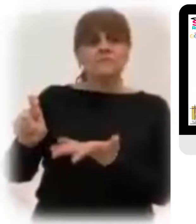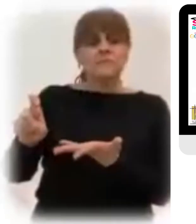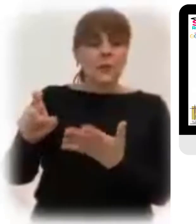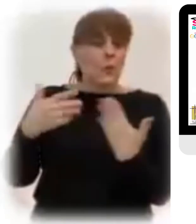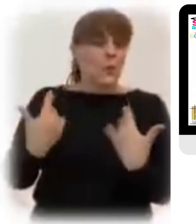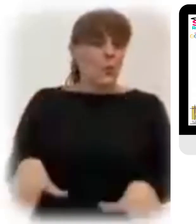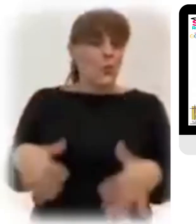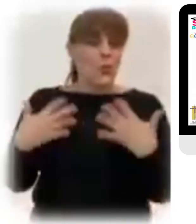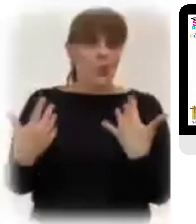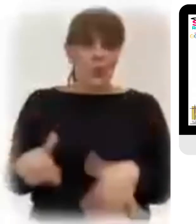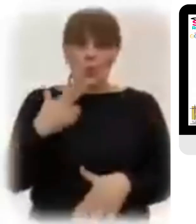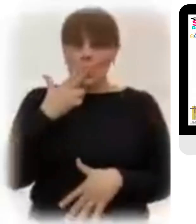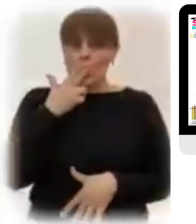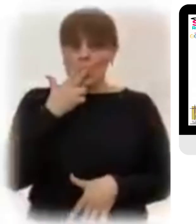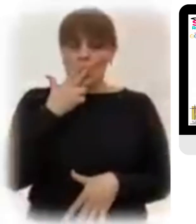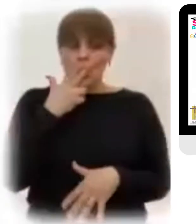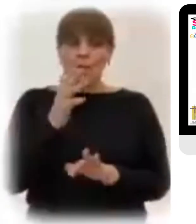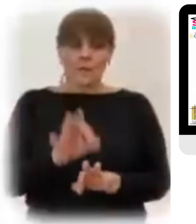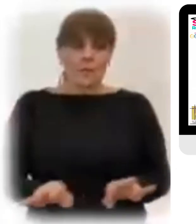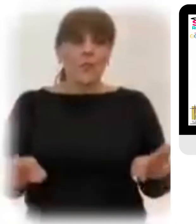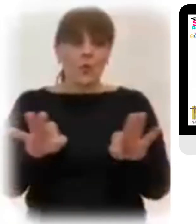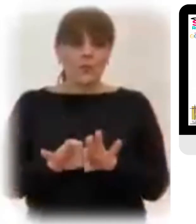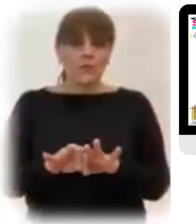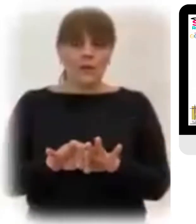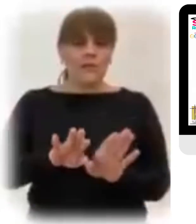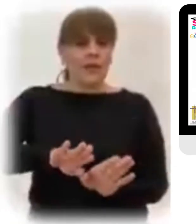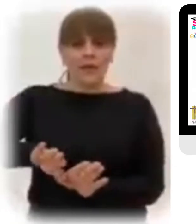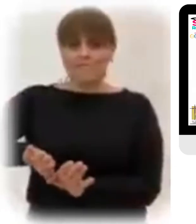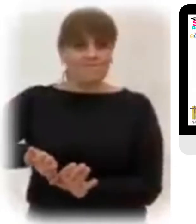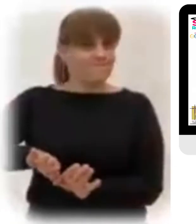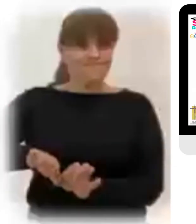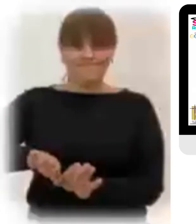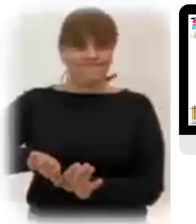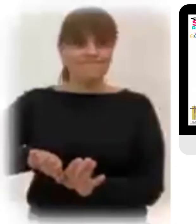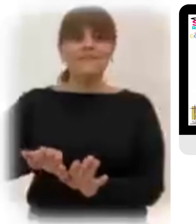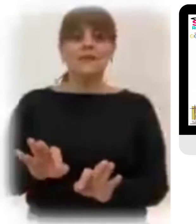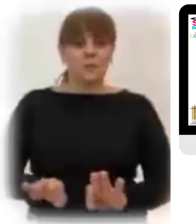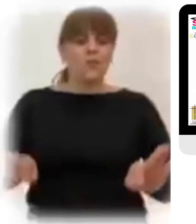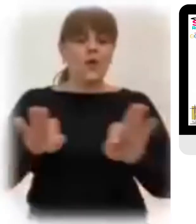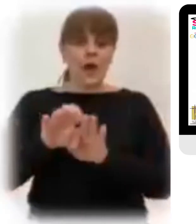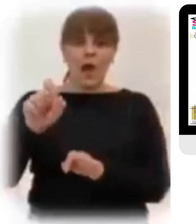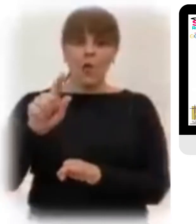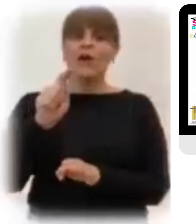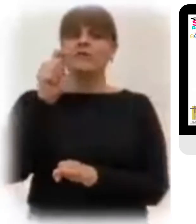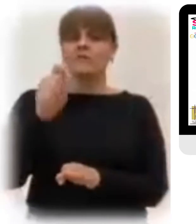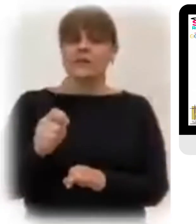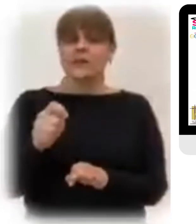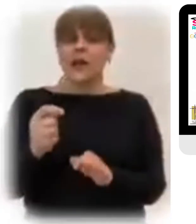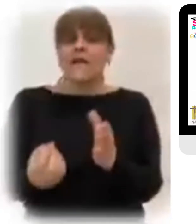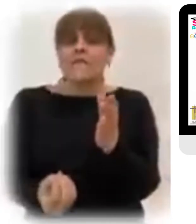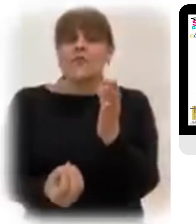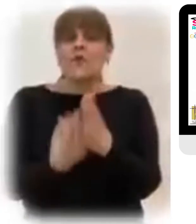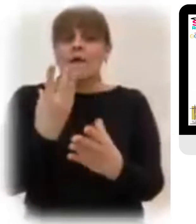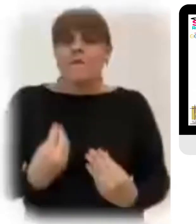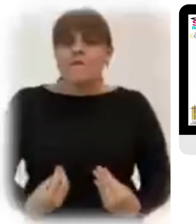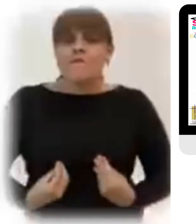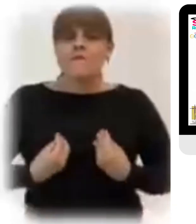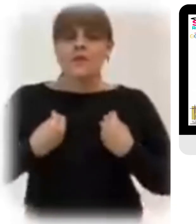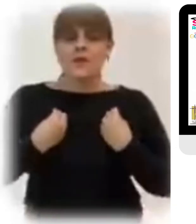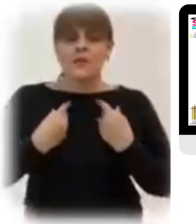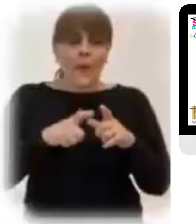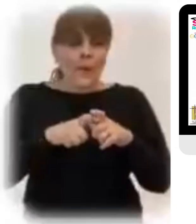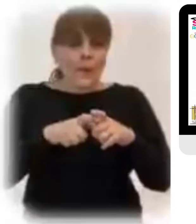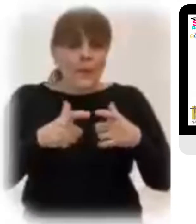El agua es un acontecimiento tan especial Que no puede quedar ausente Símbolo de